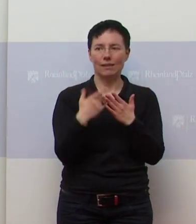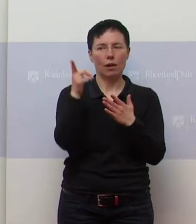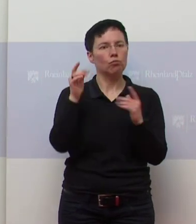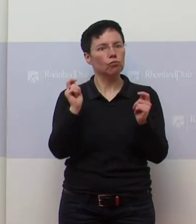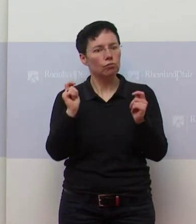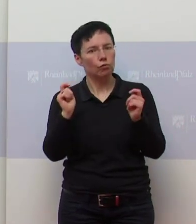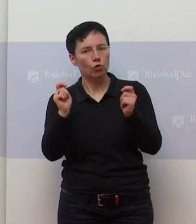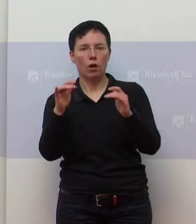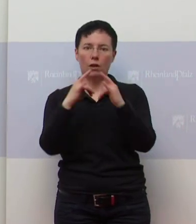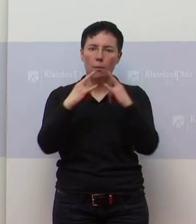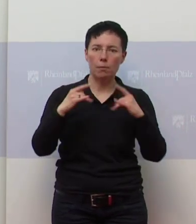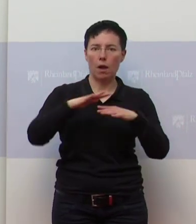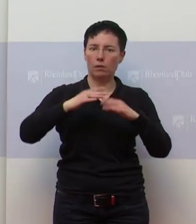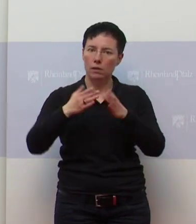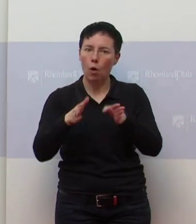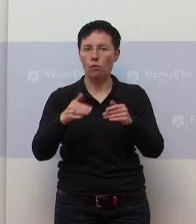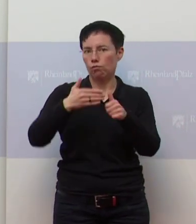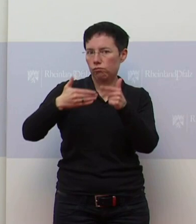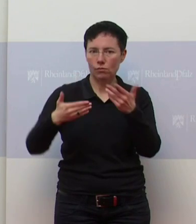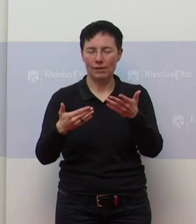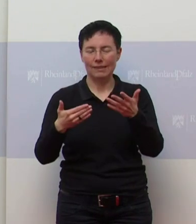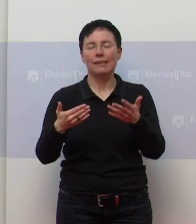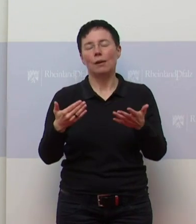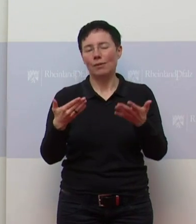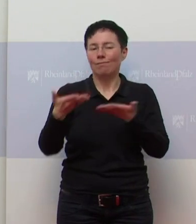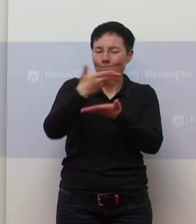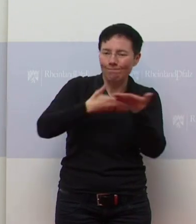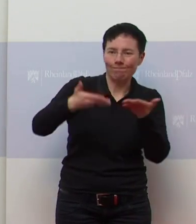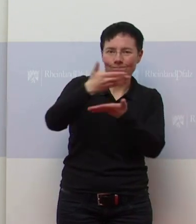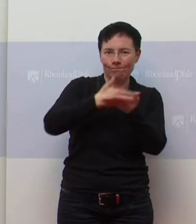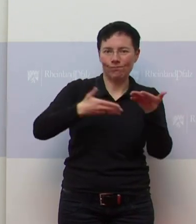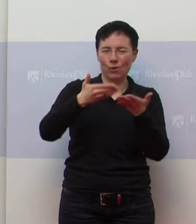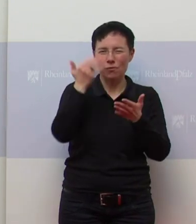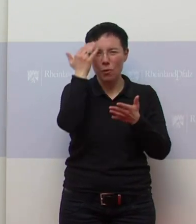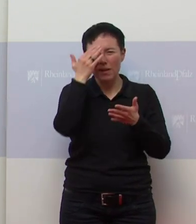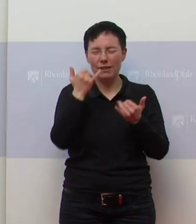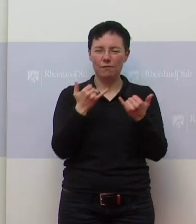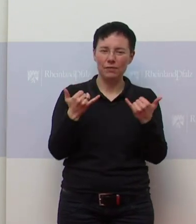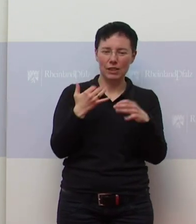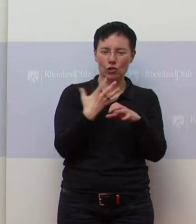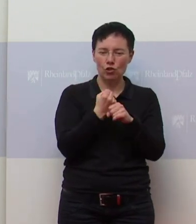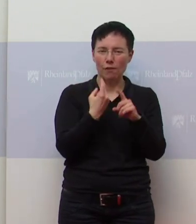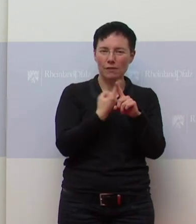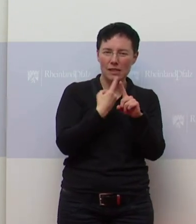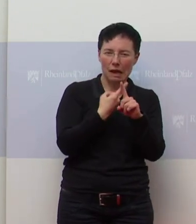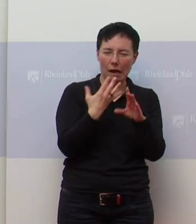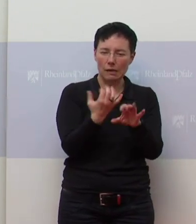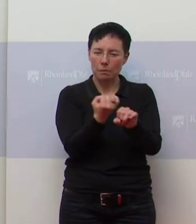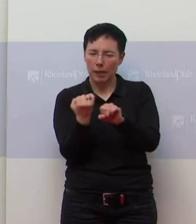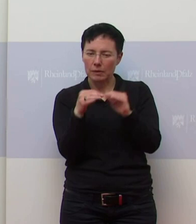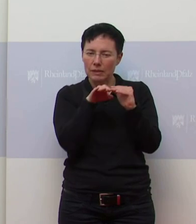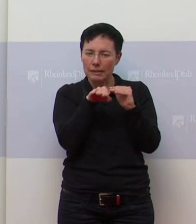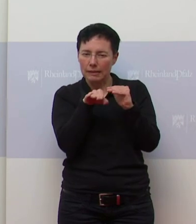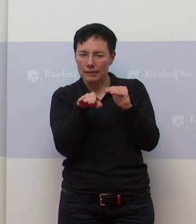so, es gab mehrere Maßnahmen, die man sich überlegen kann, um die Inzidenz zu stabilisieren oder runterzubringen. Und im